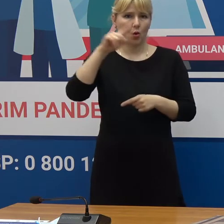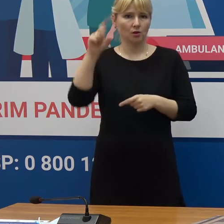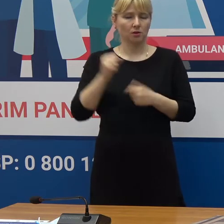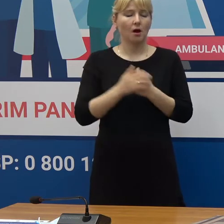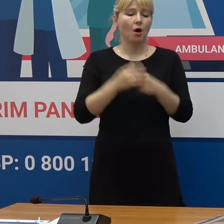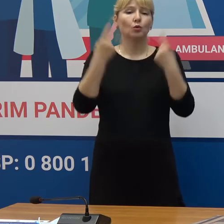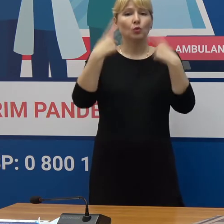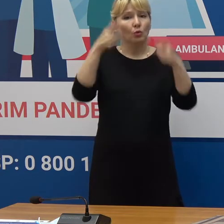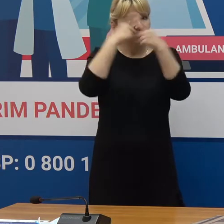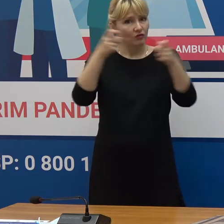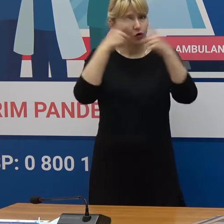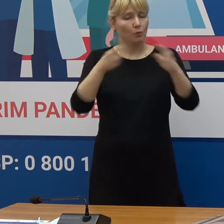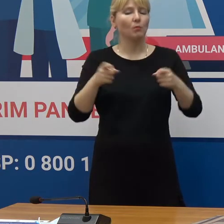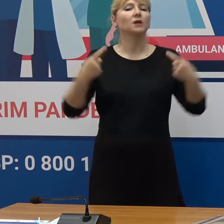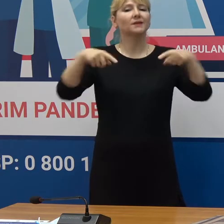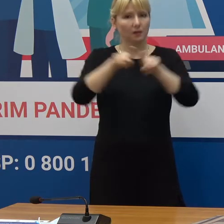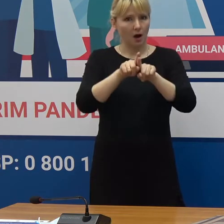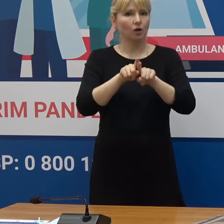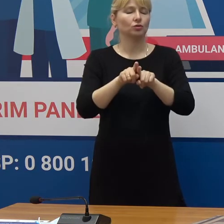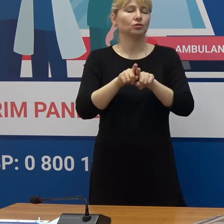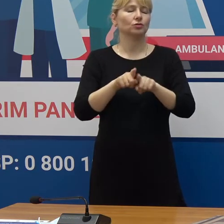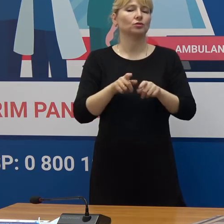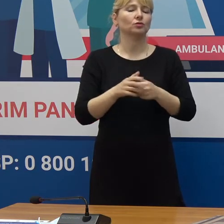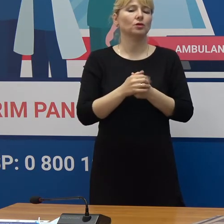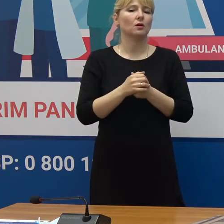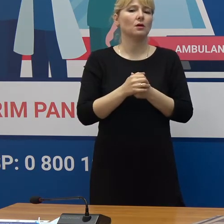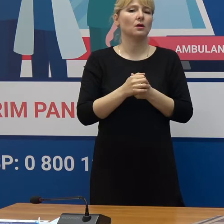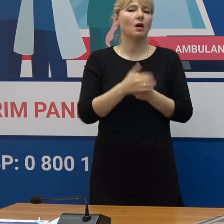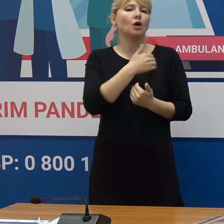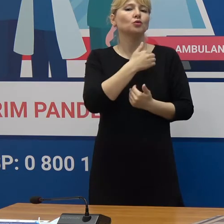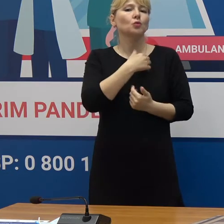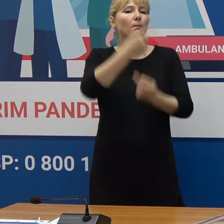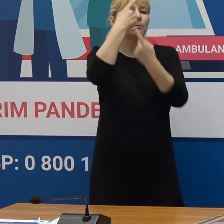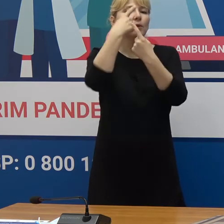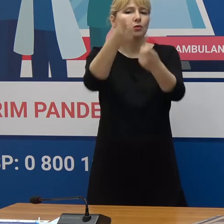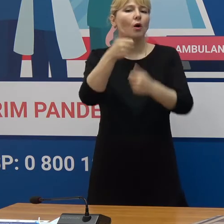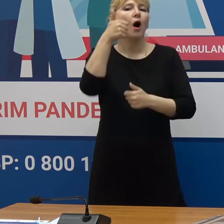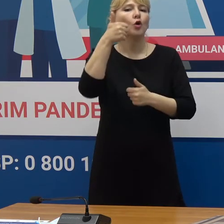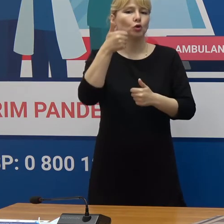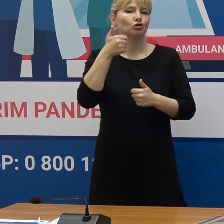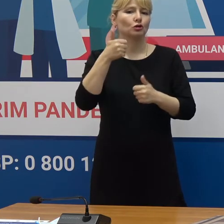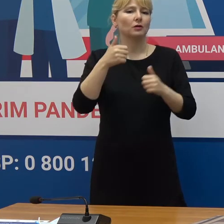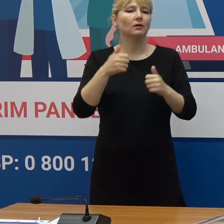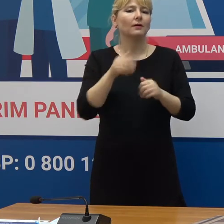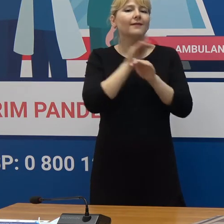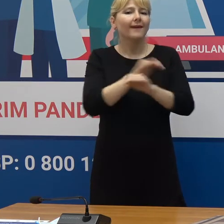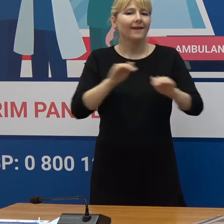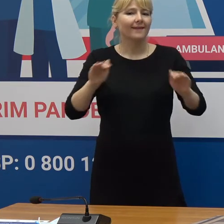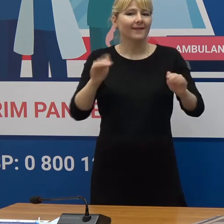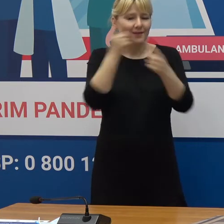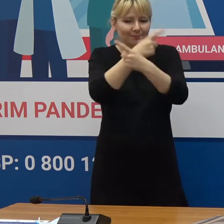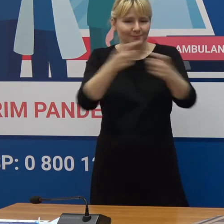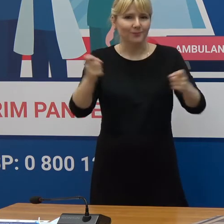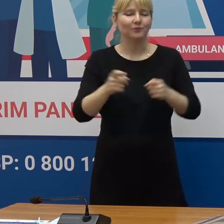informație la fel salutabilă și un mesaj bun pentru copiii noștri și vorbesc de copiii